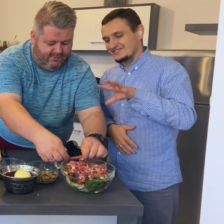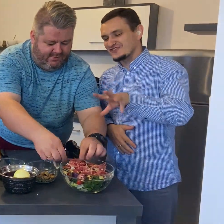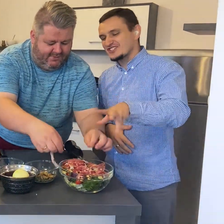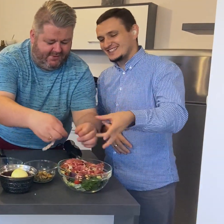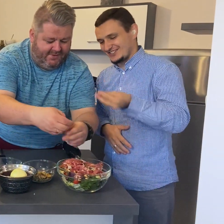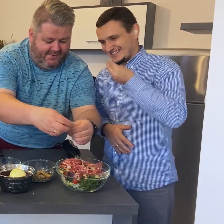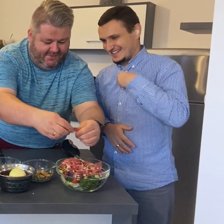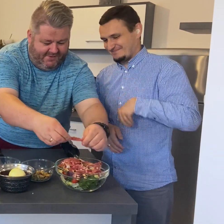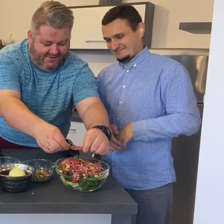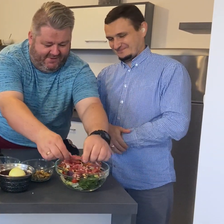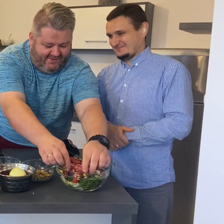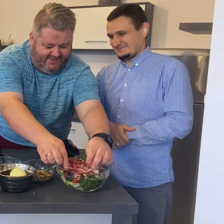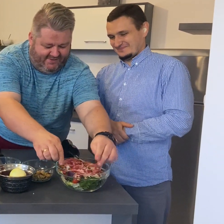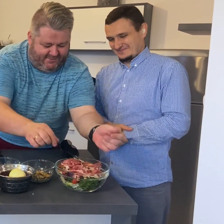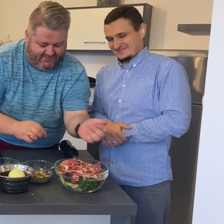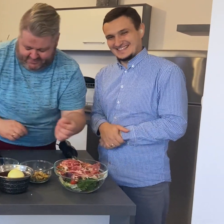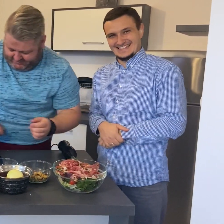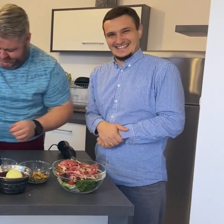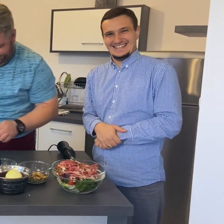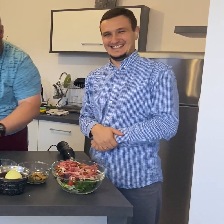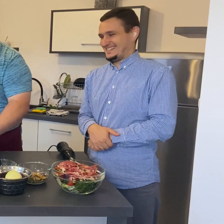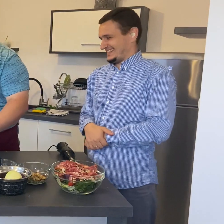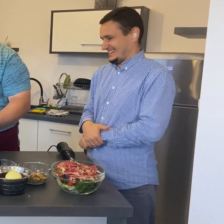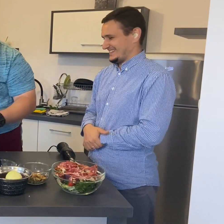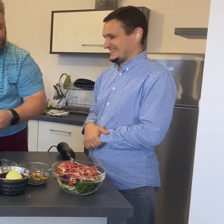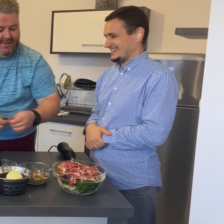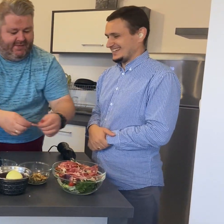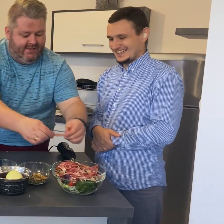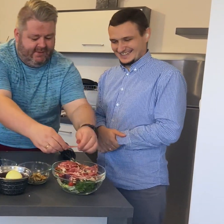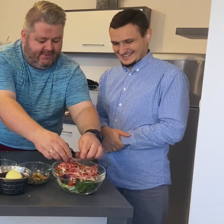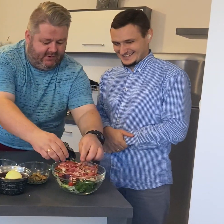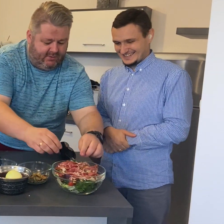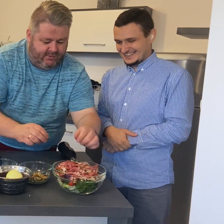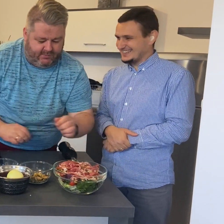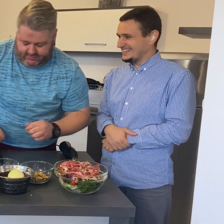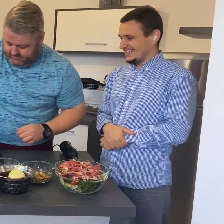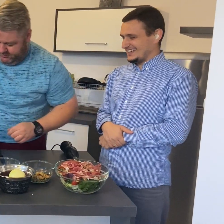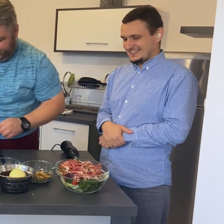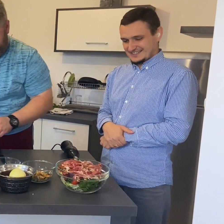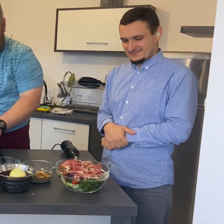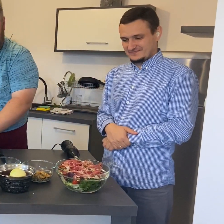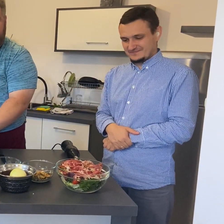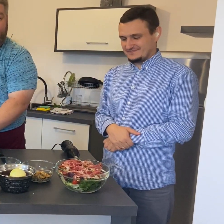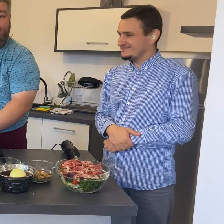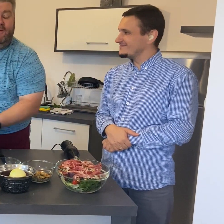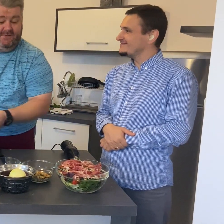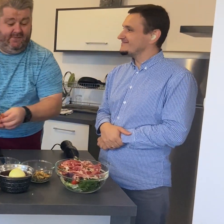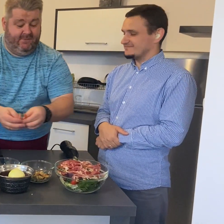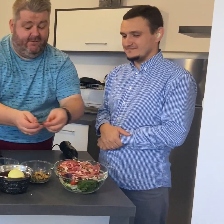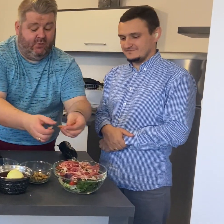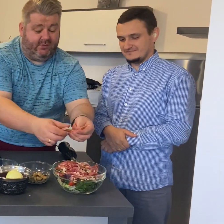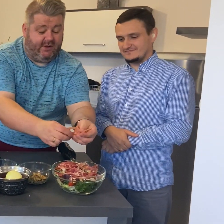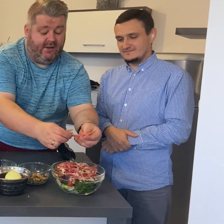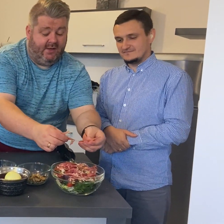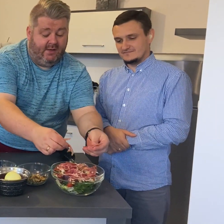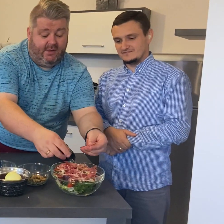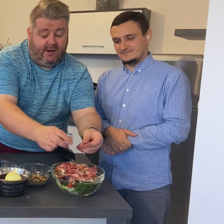szybka znieść dobrze bardzo drobno pokrojone szynka włoska albo